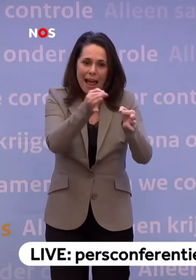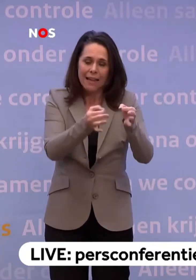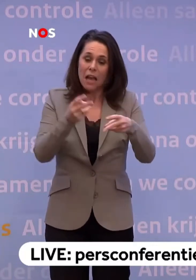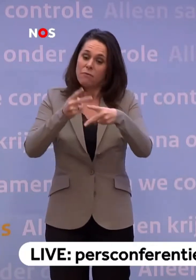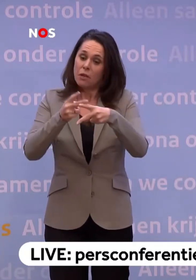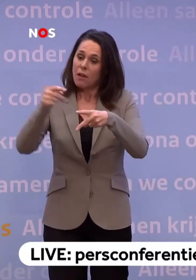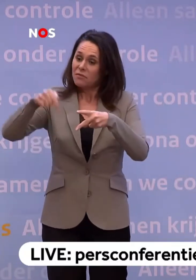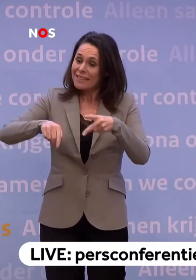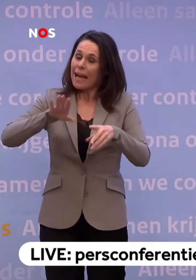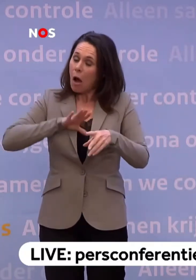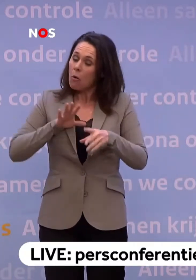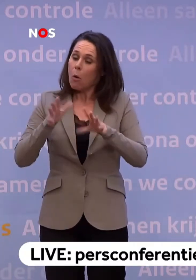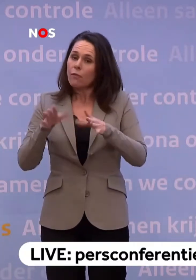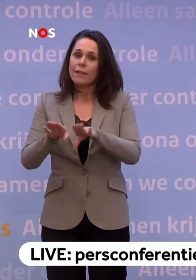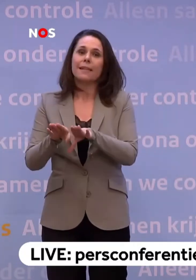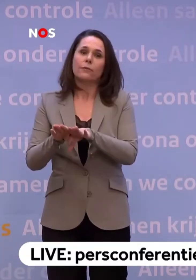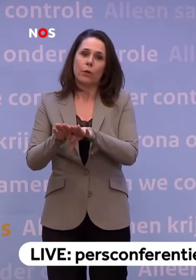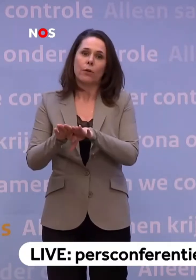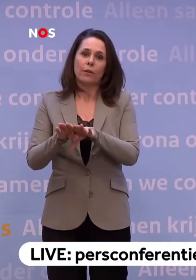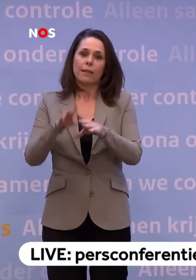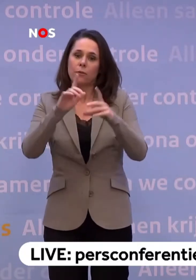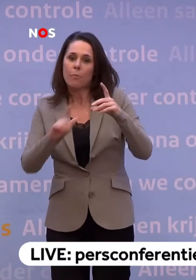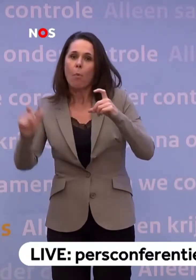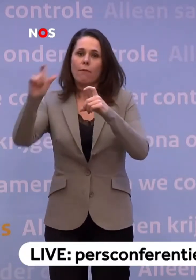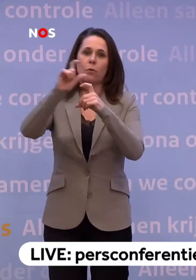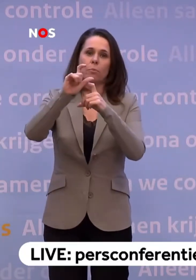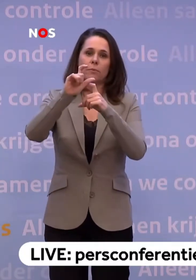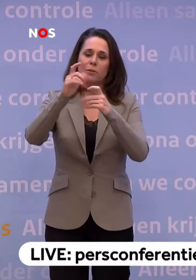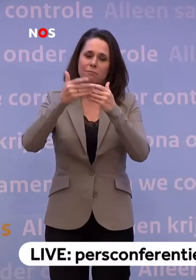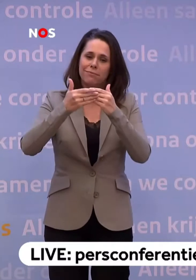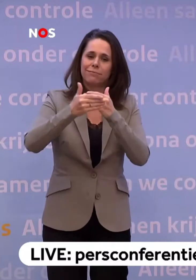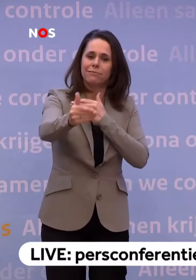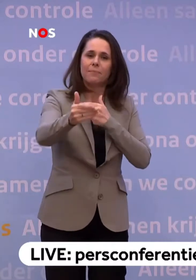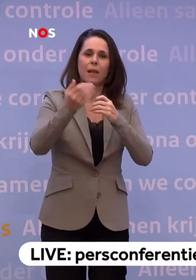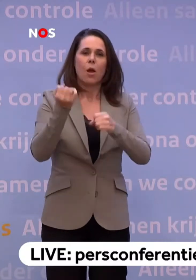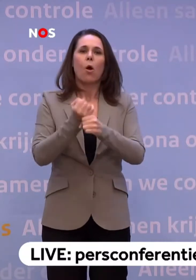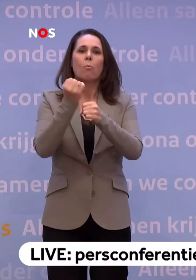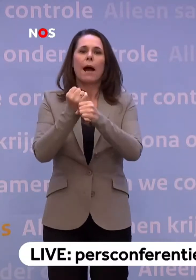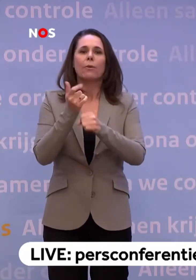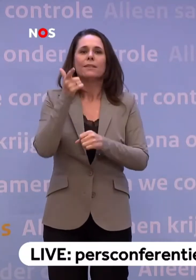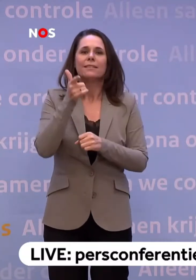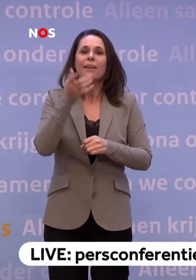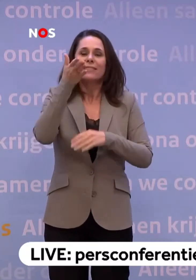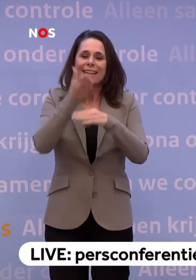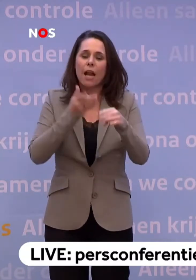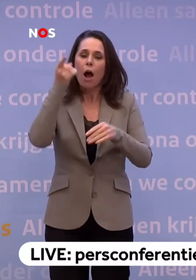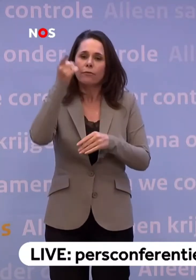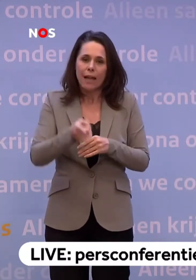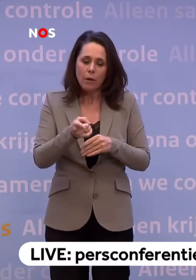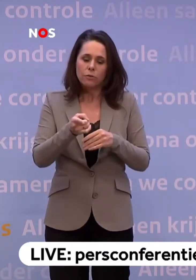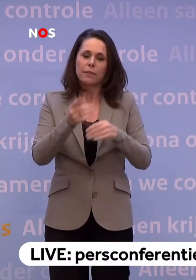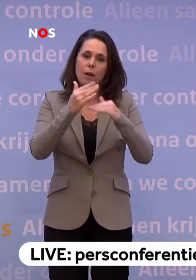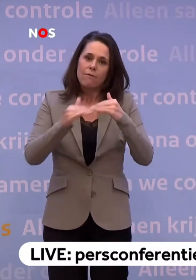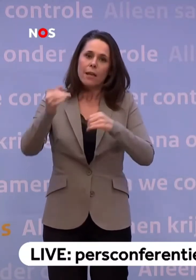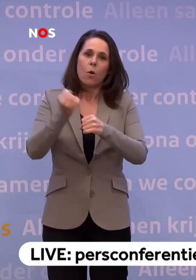ongeveer zo'n soort aantal. En dat gaat er dus eigenlijk bovenop. Dus de komende tijd zullen we zien dat we langzaam opbouwen naar 17.500... ...en dat weer verder